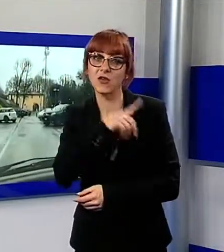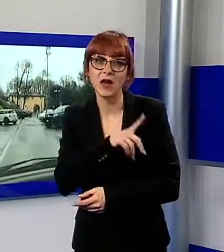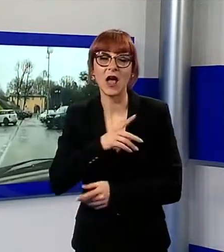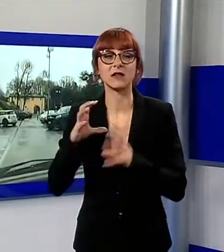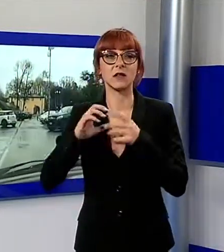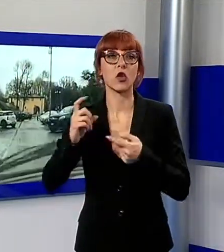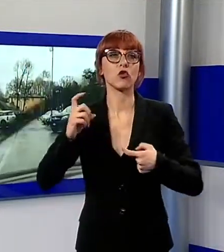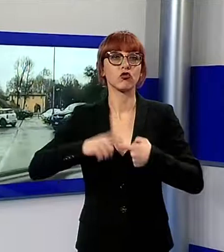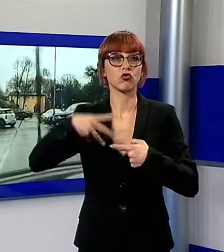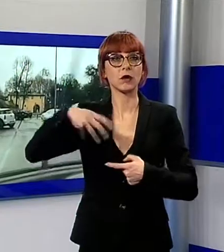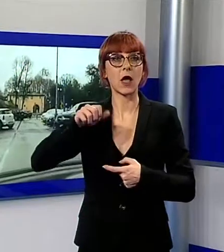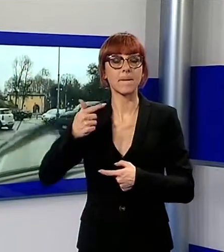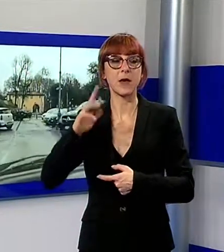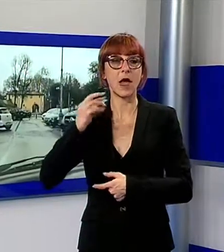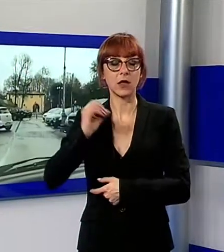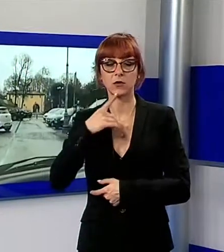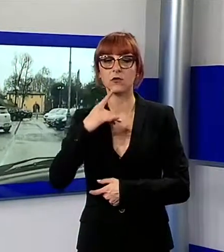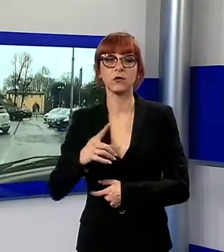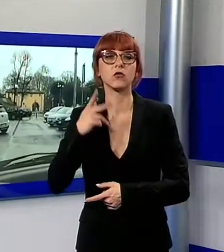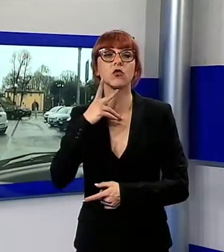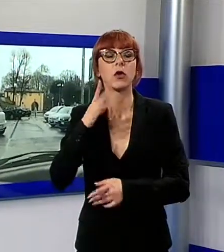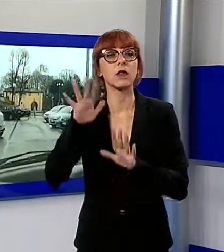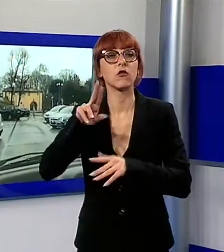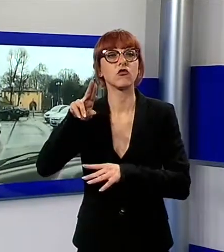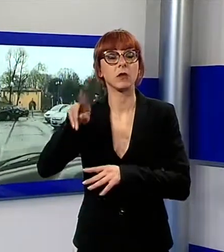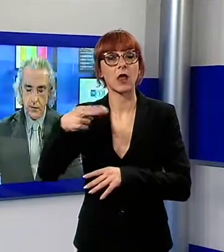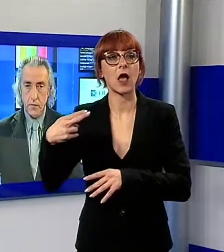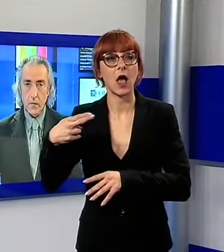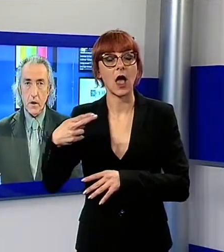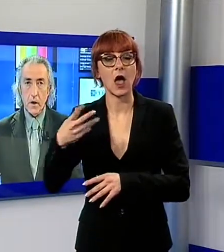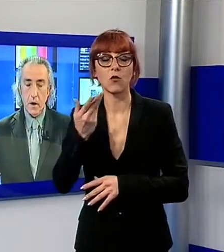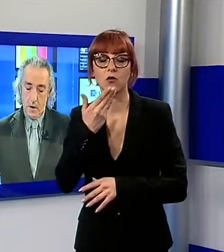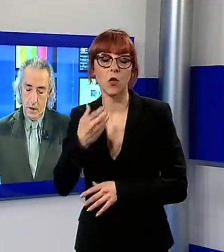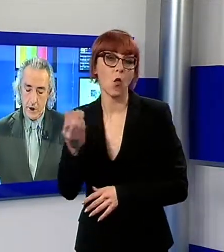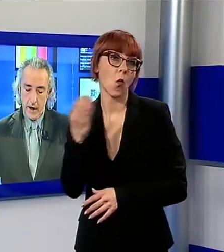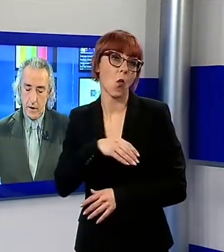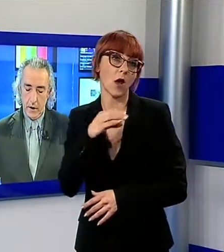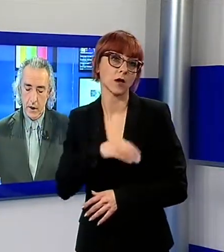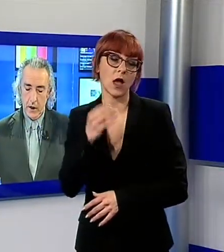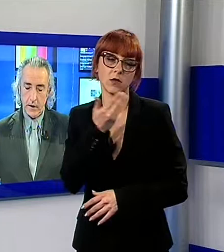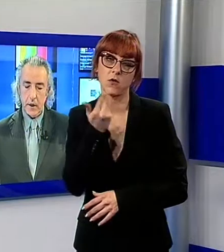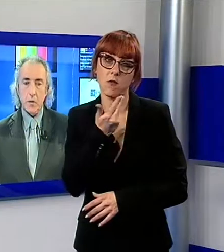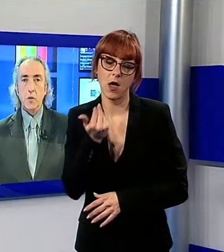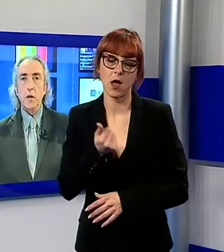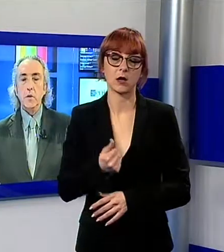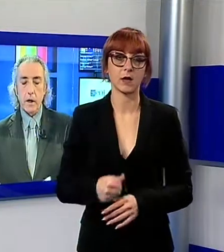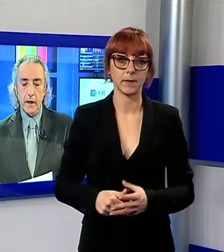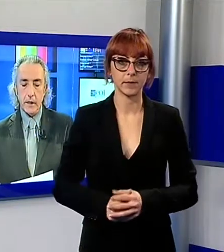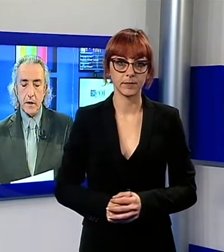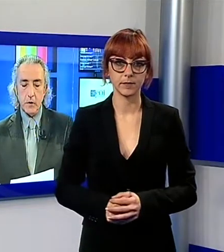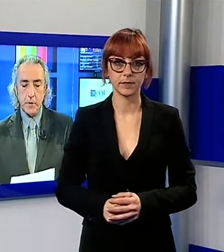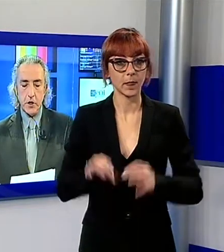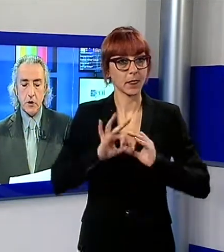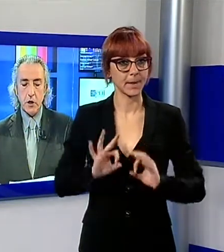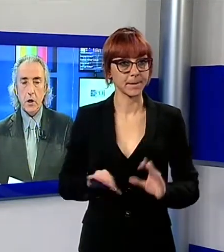introito lordo per l'amministrazione comunale di 10.000 euro. Le agenti delle volanti della questura di Lucca hanno